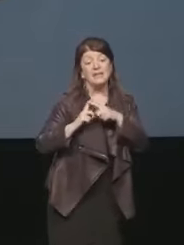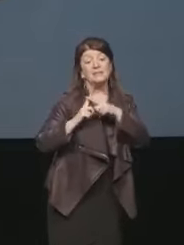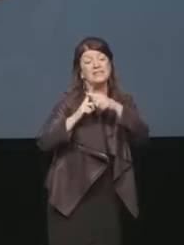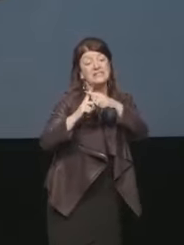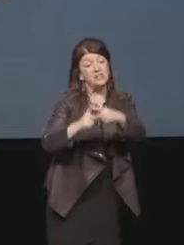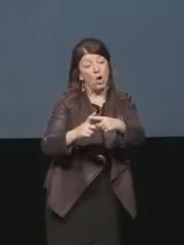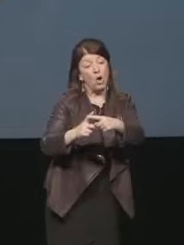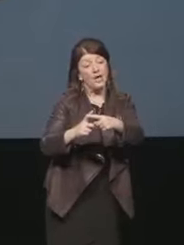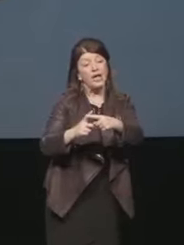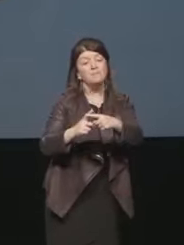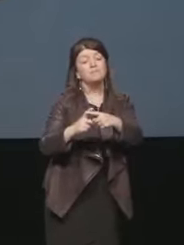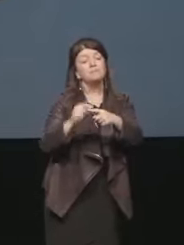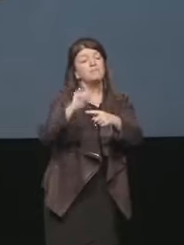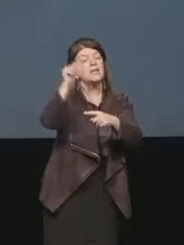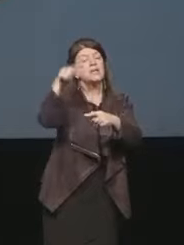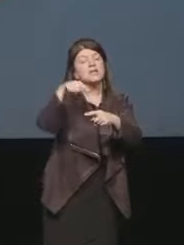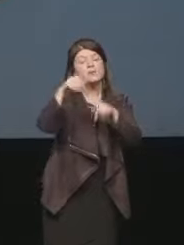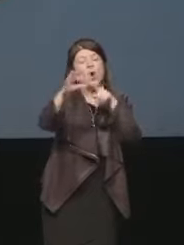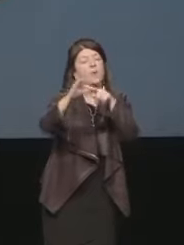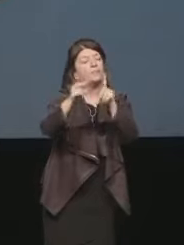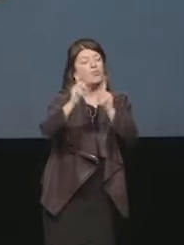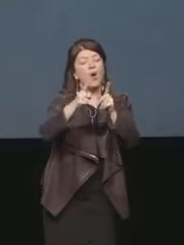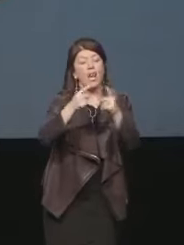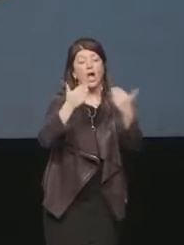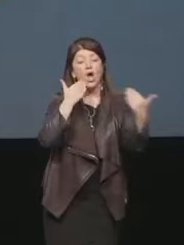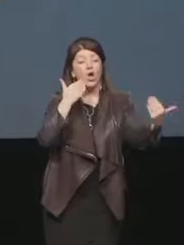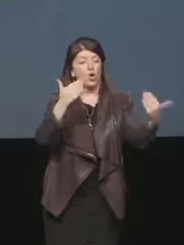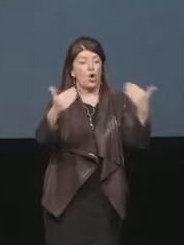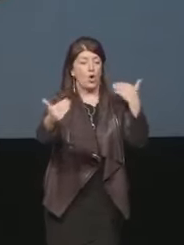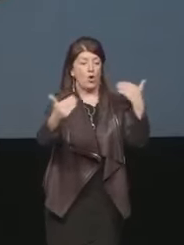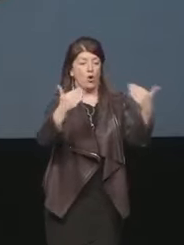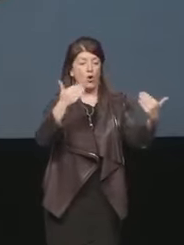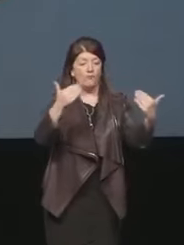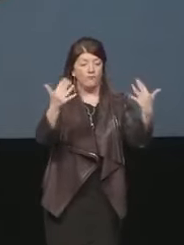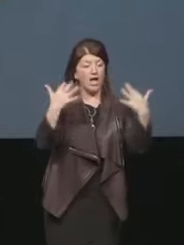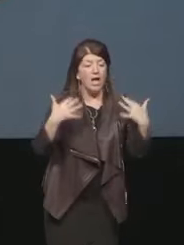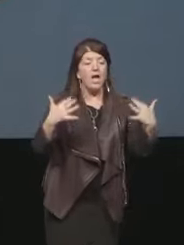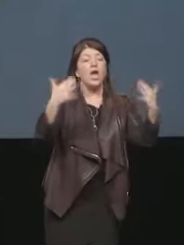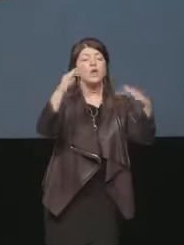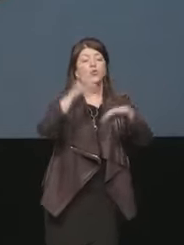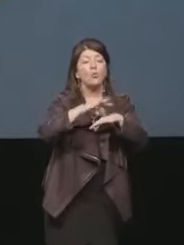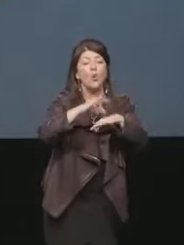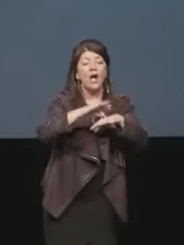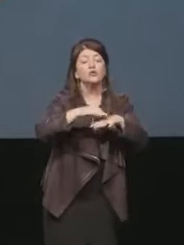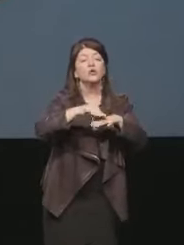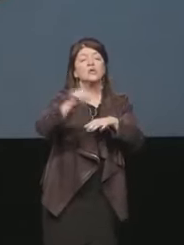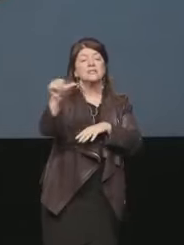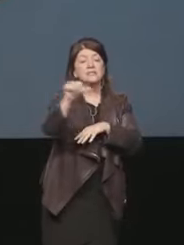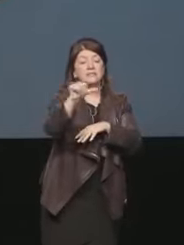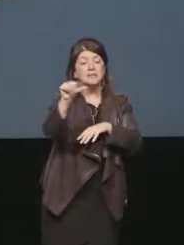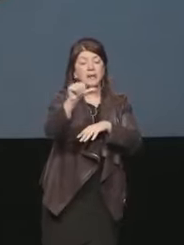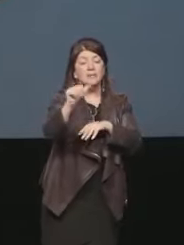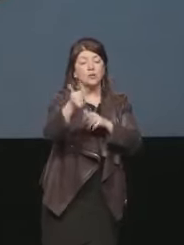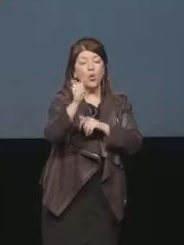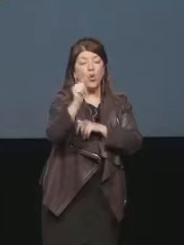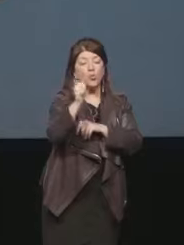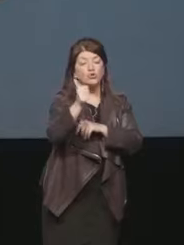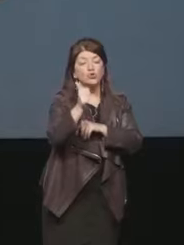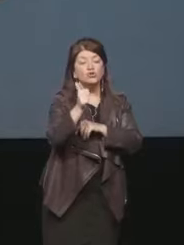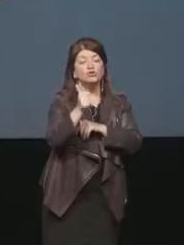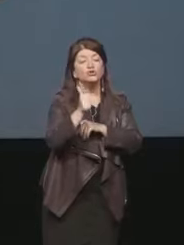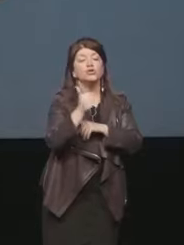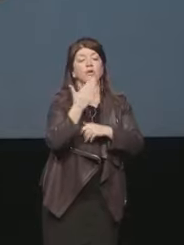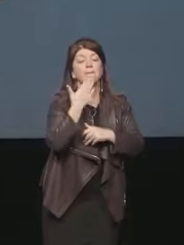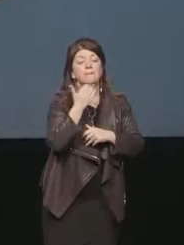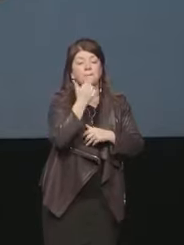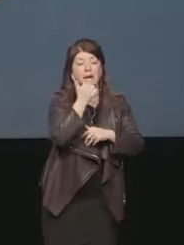dati sarà un convegno si terrà ovviamente al Salone Internazionale del Libro sabato 11 maggio alle 15 in Sala Magenta se non sbaglio